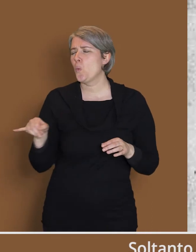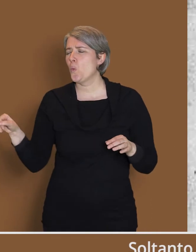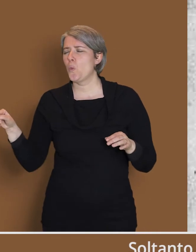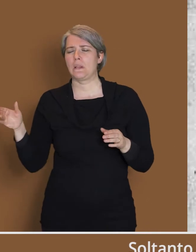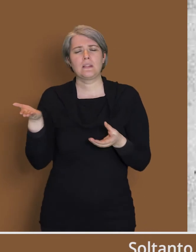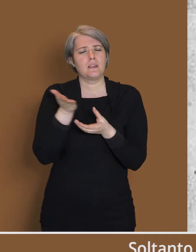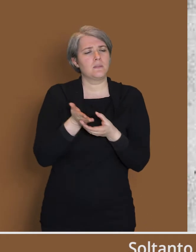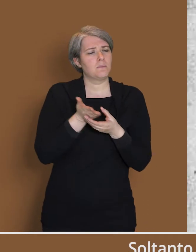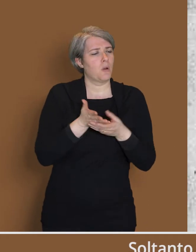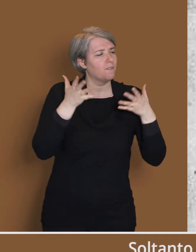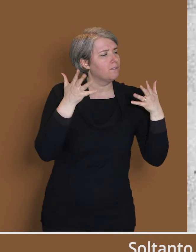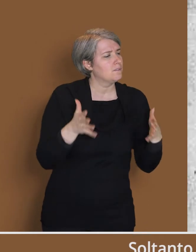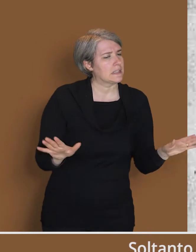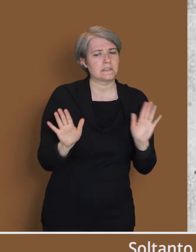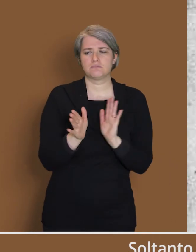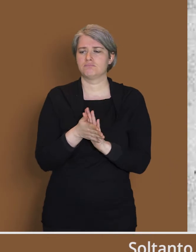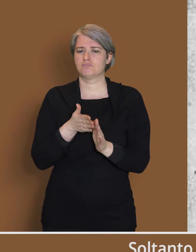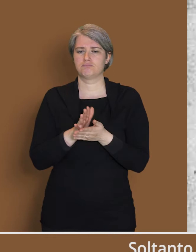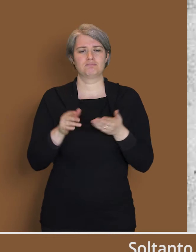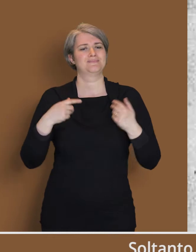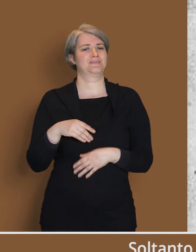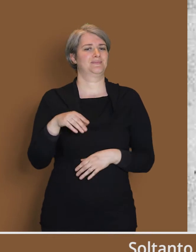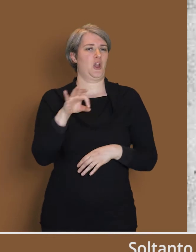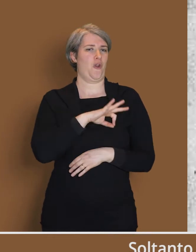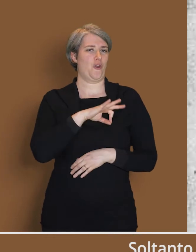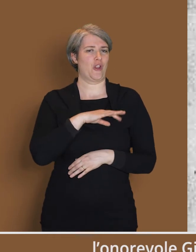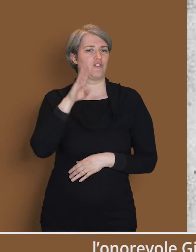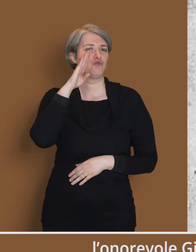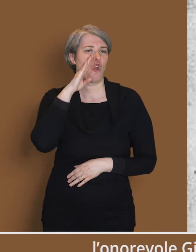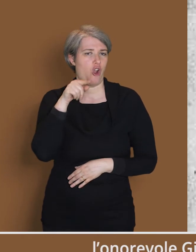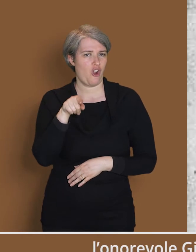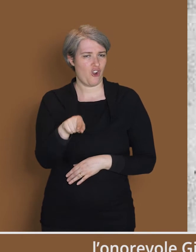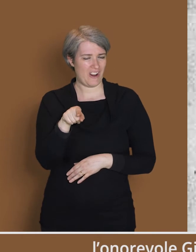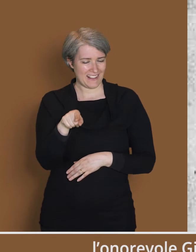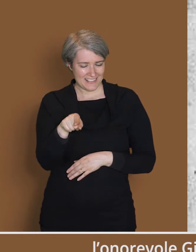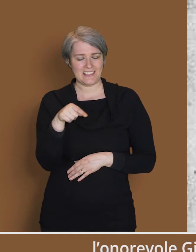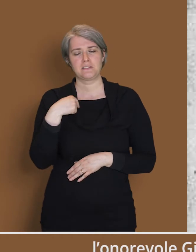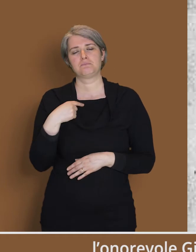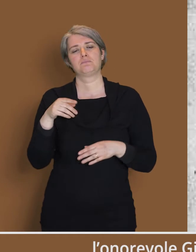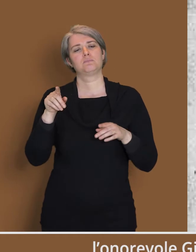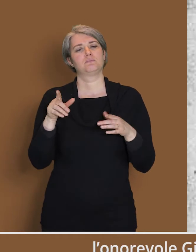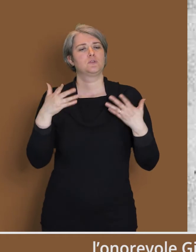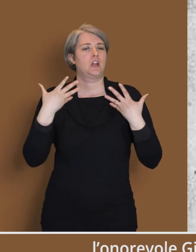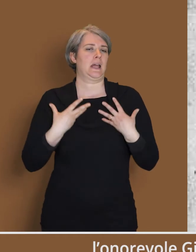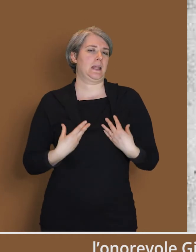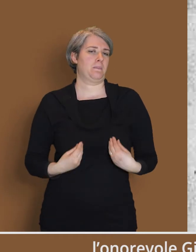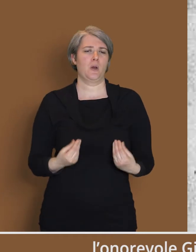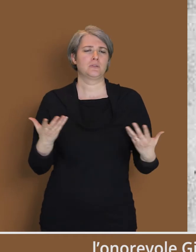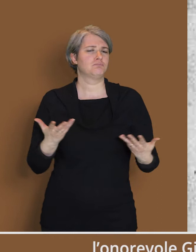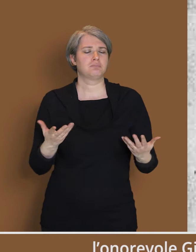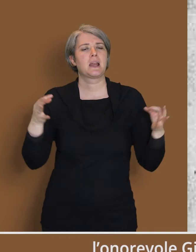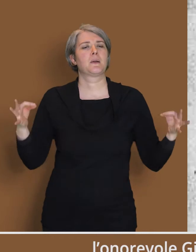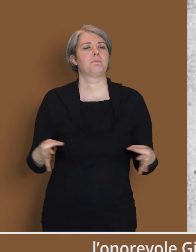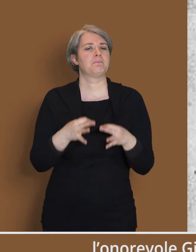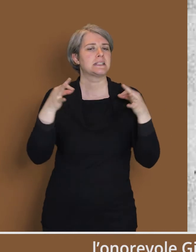Soltanto quando gli è lecito mettere la parola fine sull'ultima pratica, l'On. Giolitti si concede un po' di riposo che dedica a